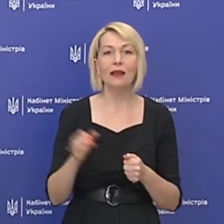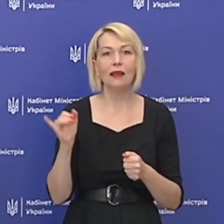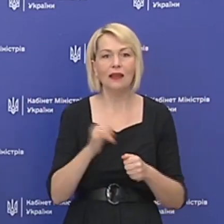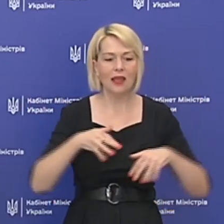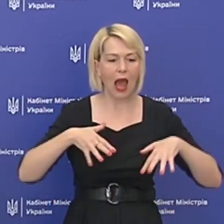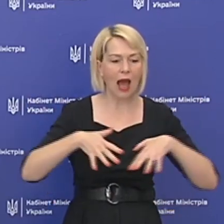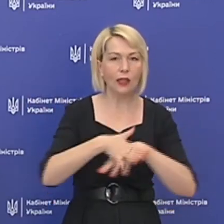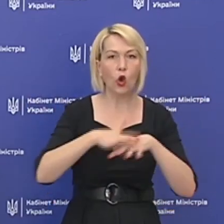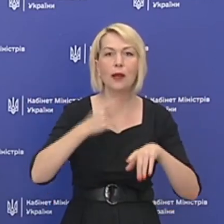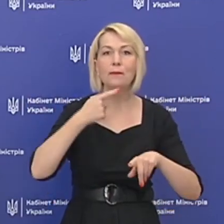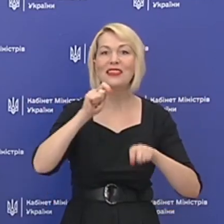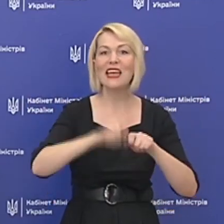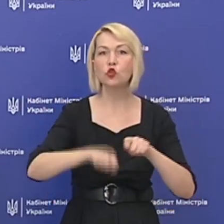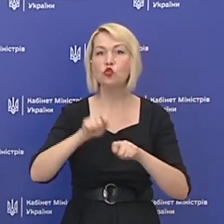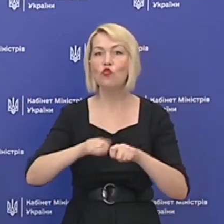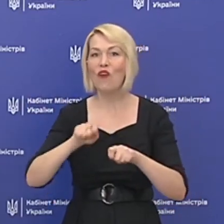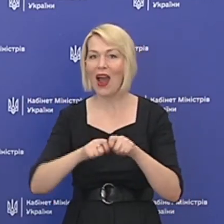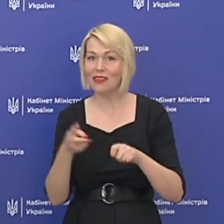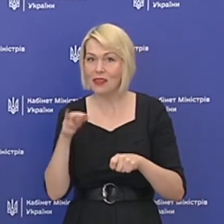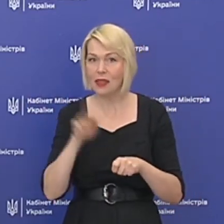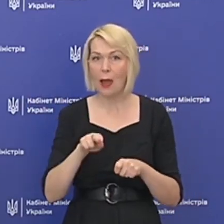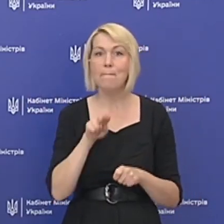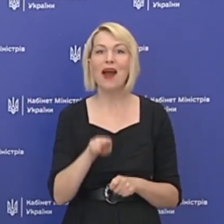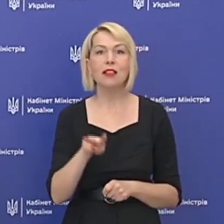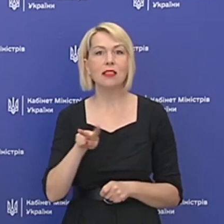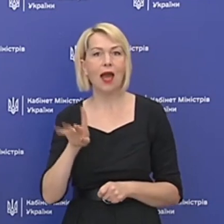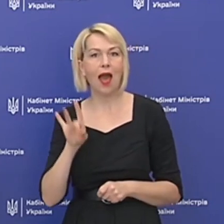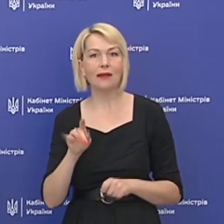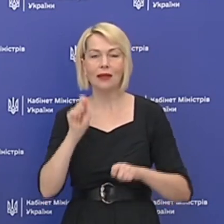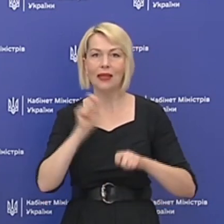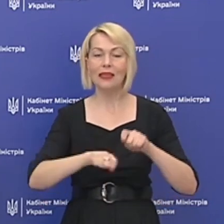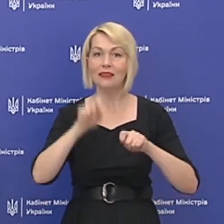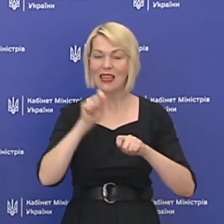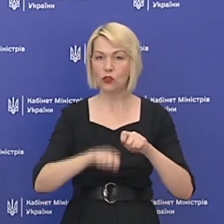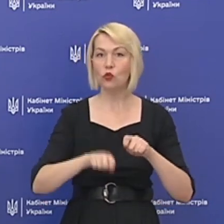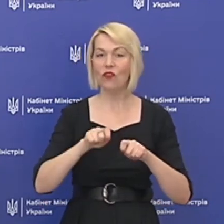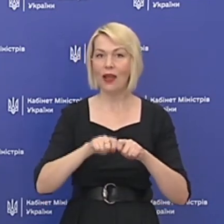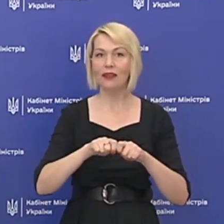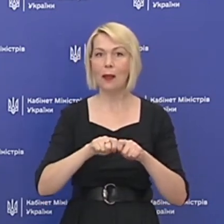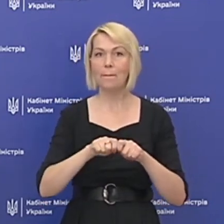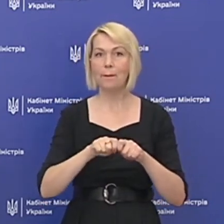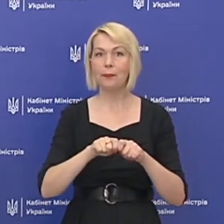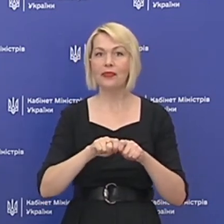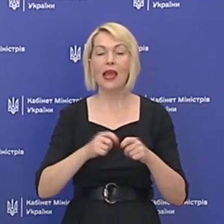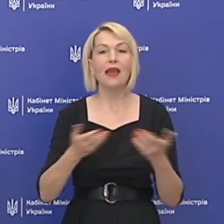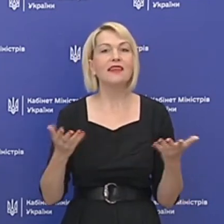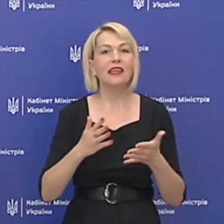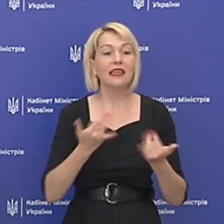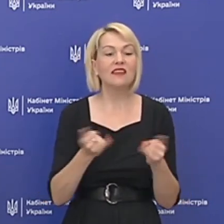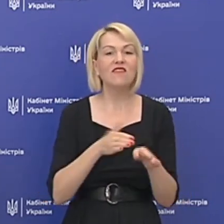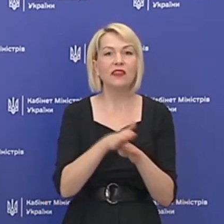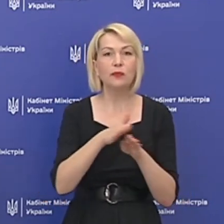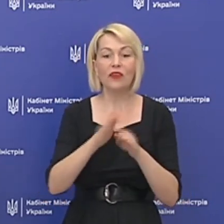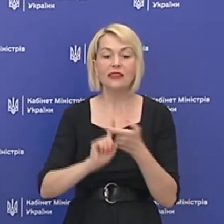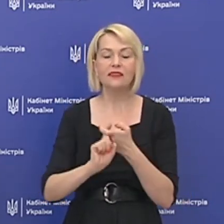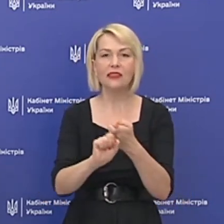алгоритм тестування, ПЛР-тестування, яке відбувається на зв